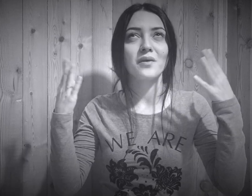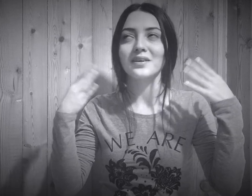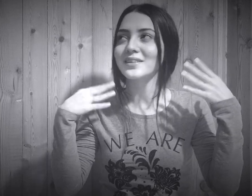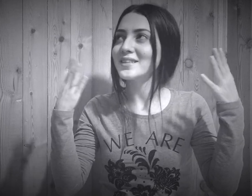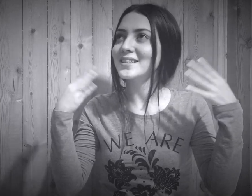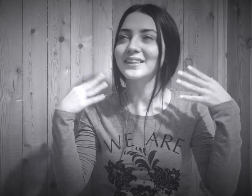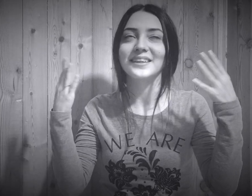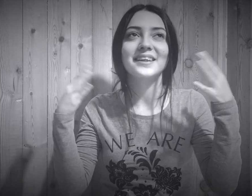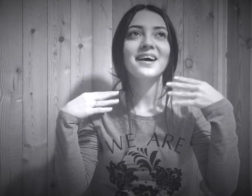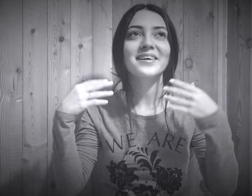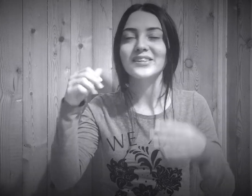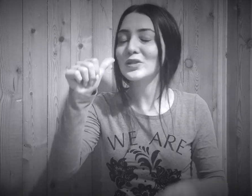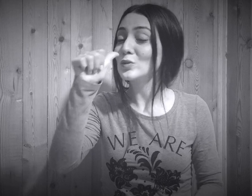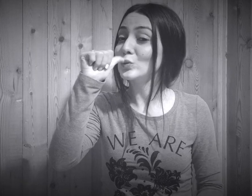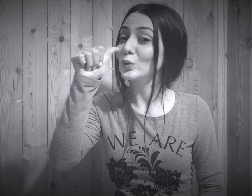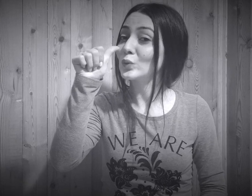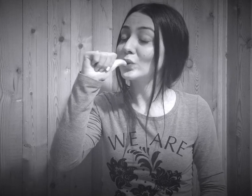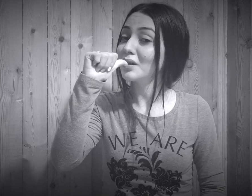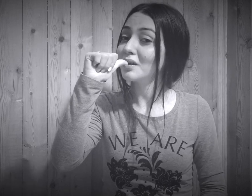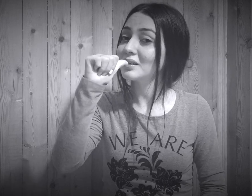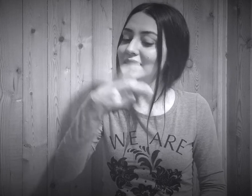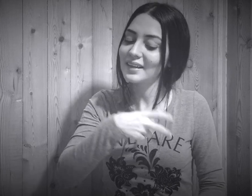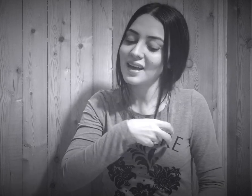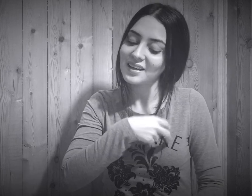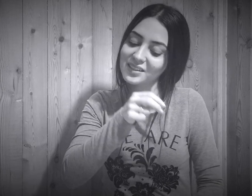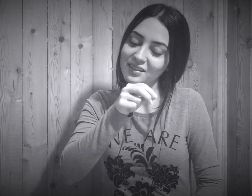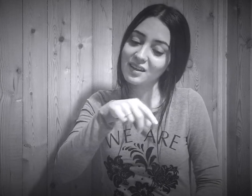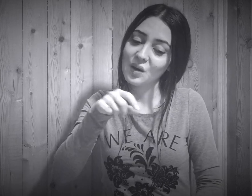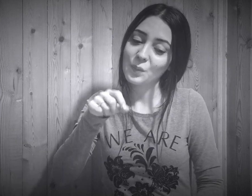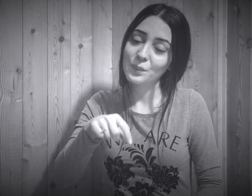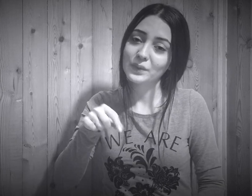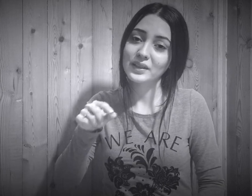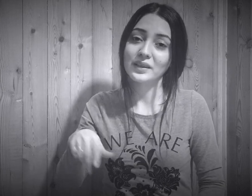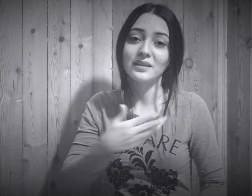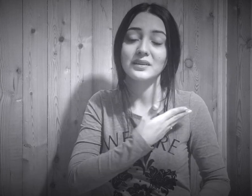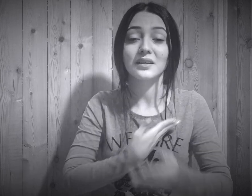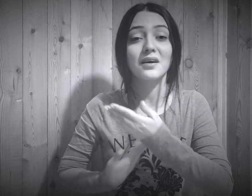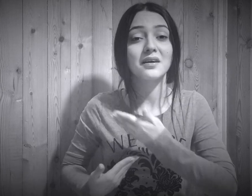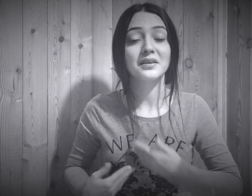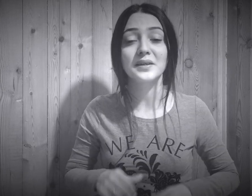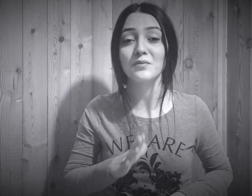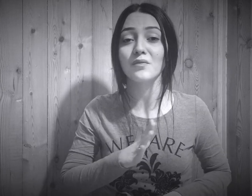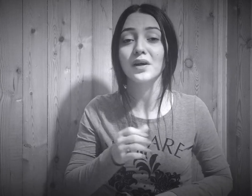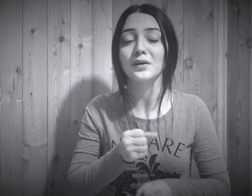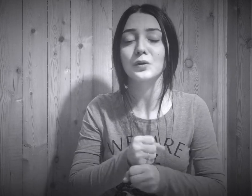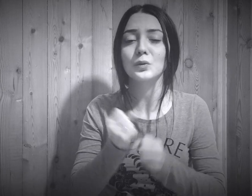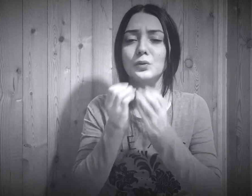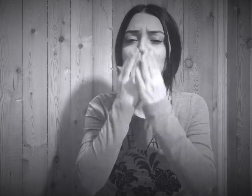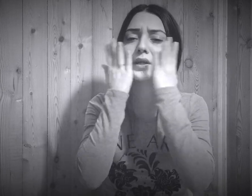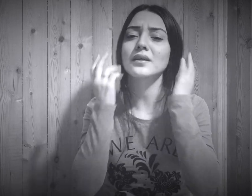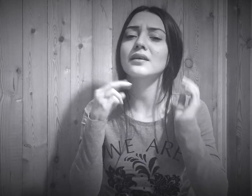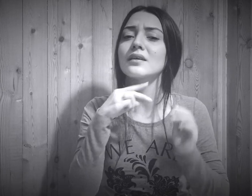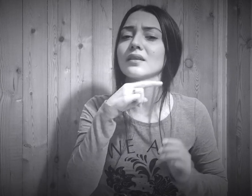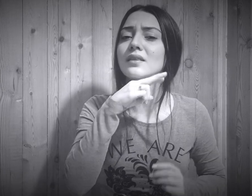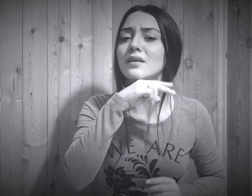Havasından suyundan aşk damlayan yârim var gül renginde